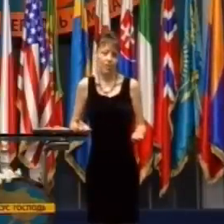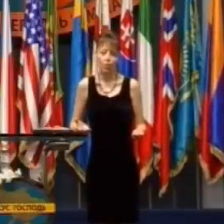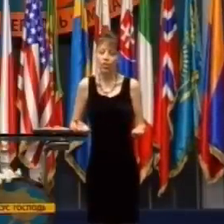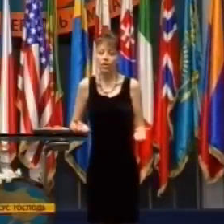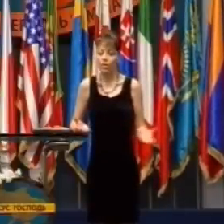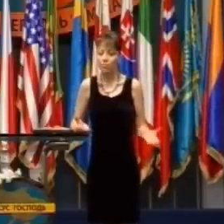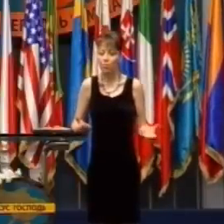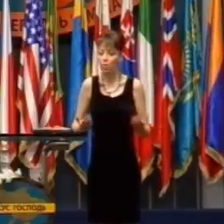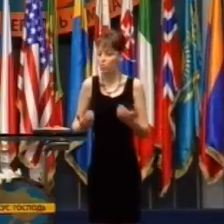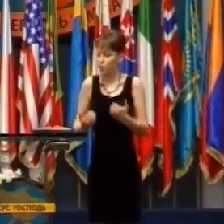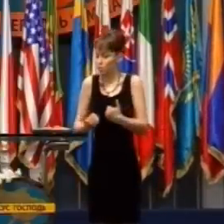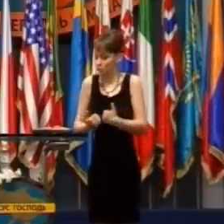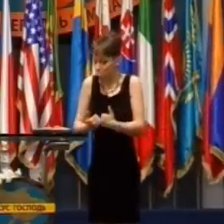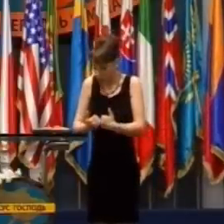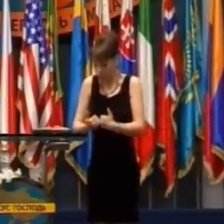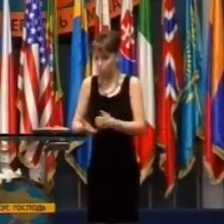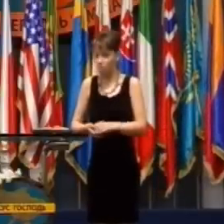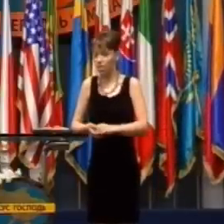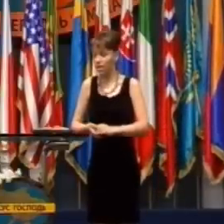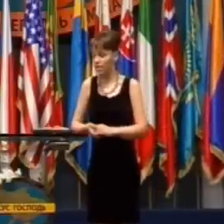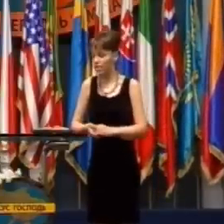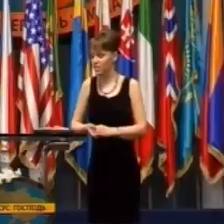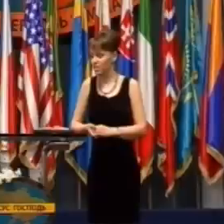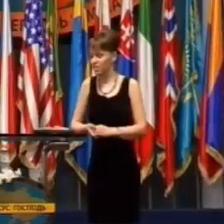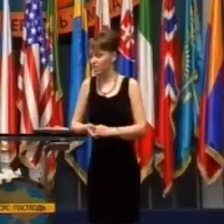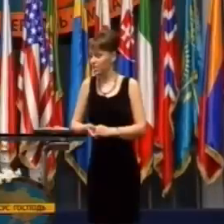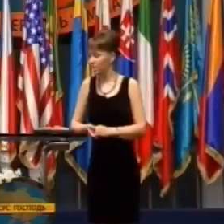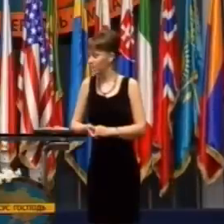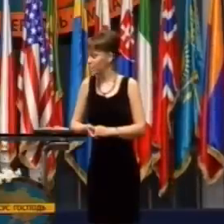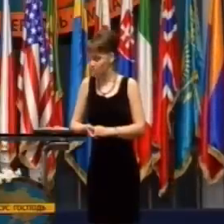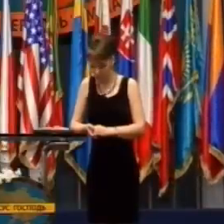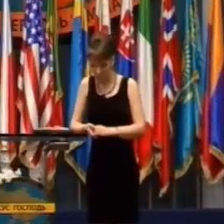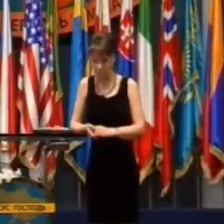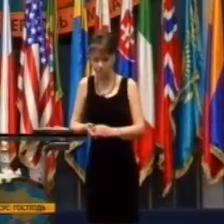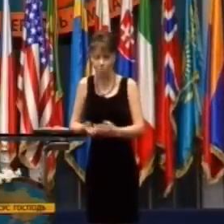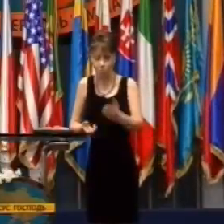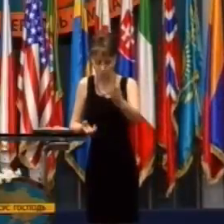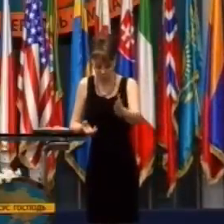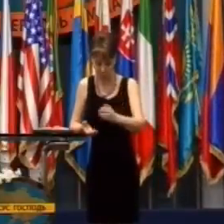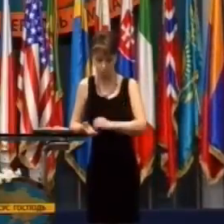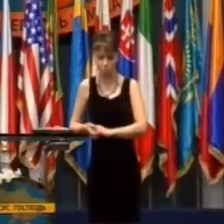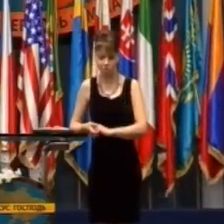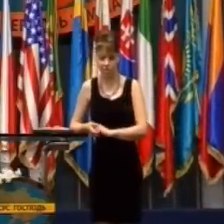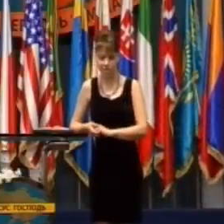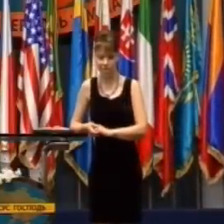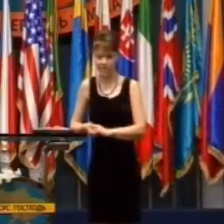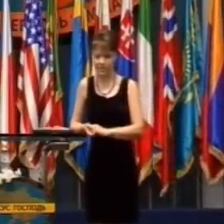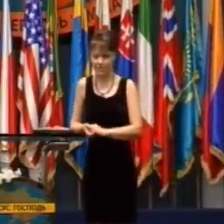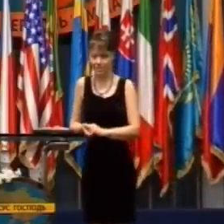nepríde to na moju e-mailovú adresu. Je to tak, že?